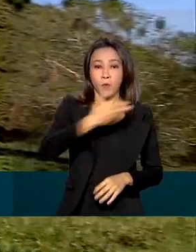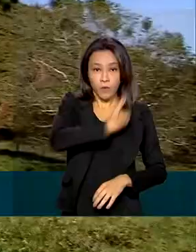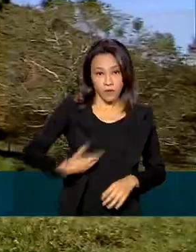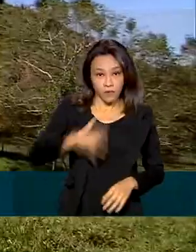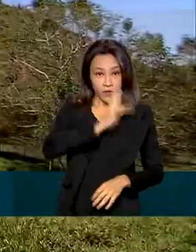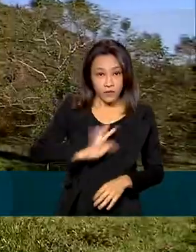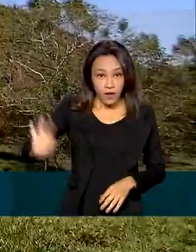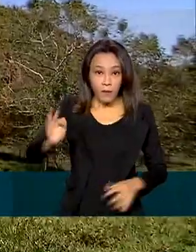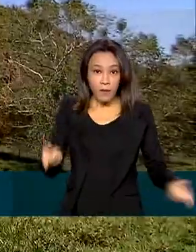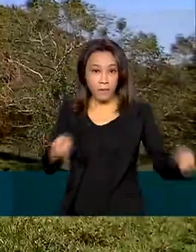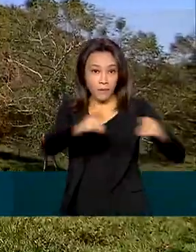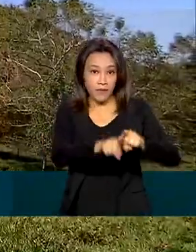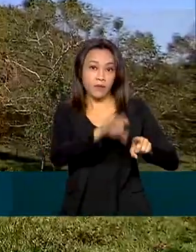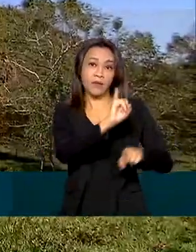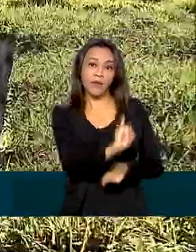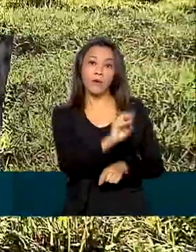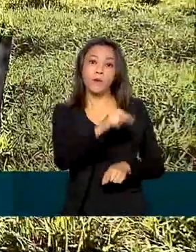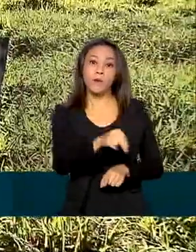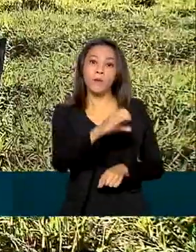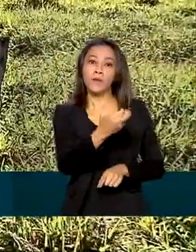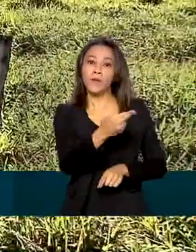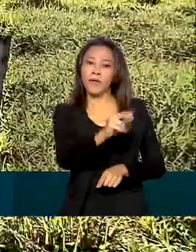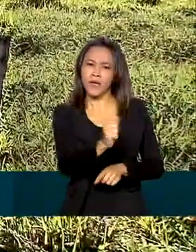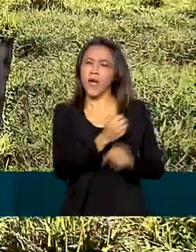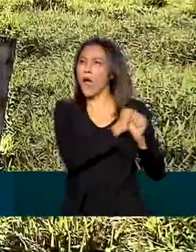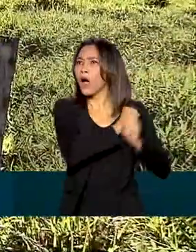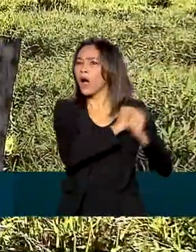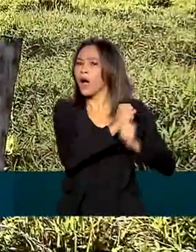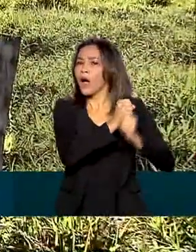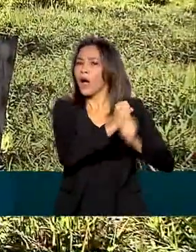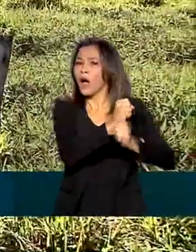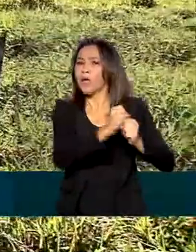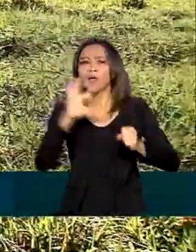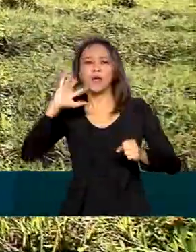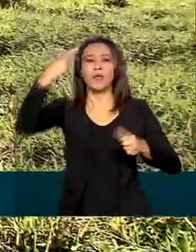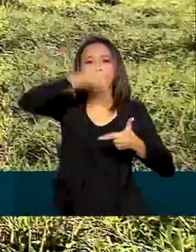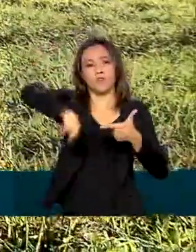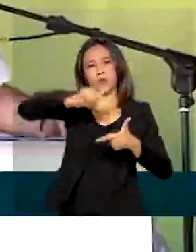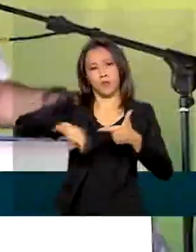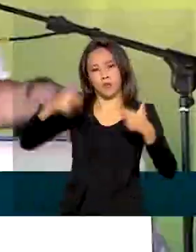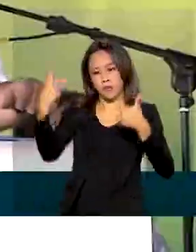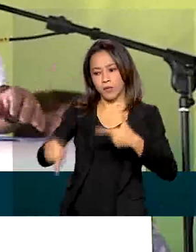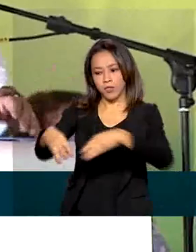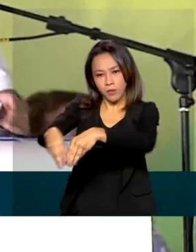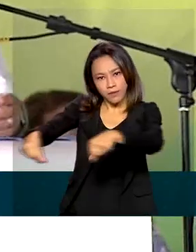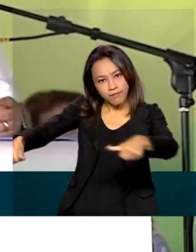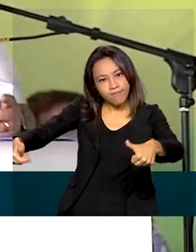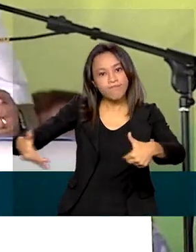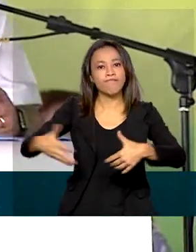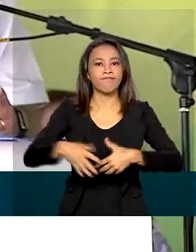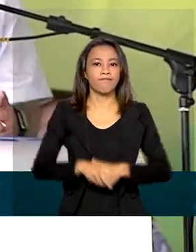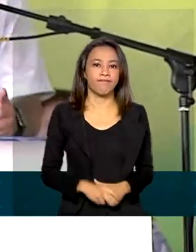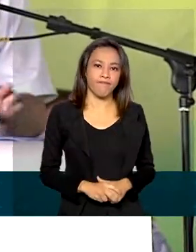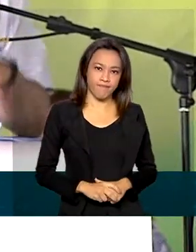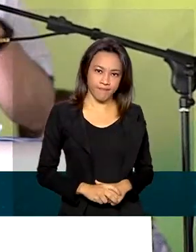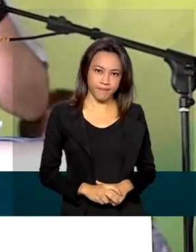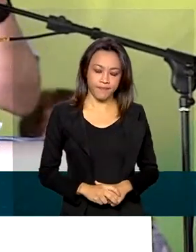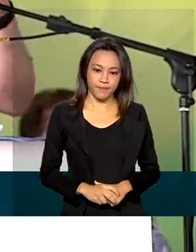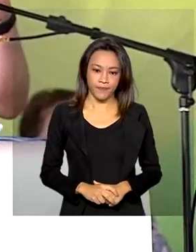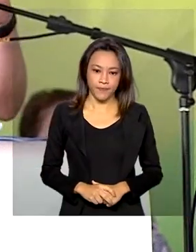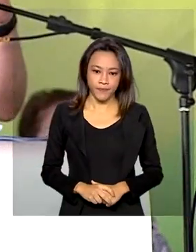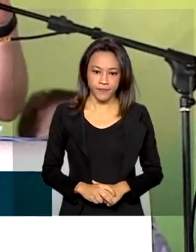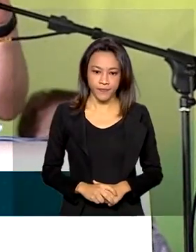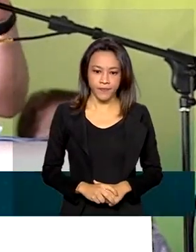INCRA, tem buscado, nos últimos anos, regularizar a situação da propriedade da terra. Nós temos mais de 900 mil